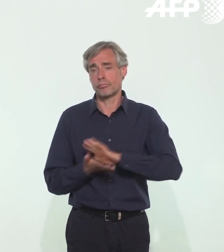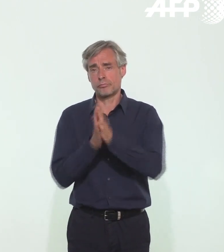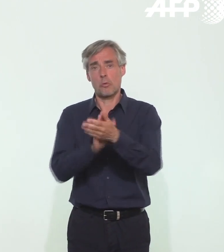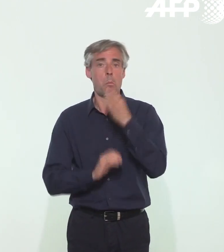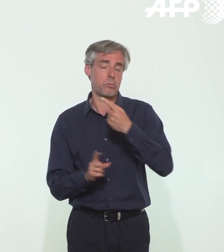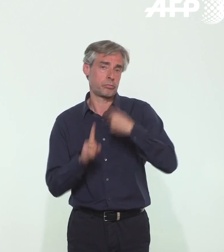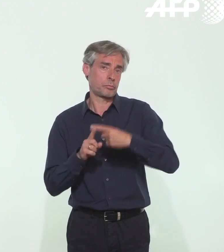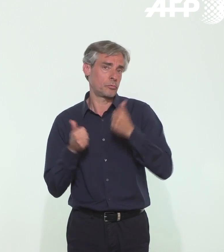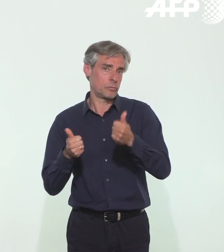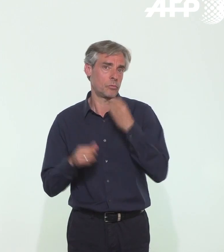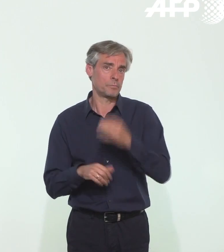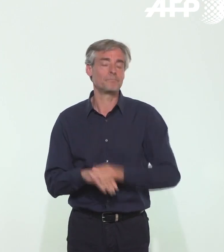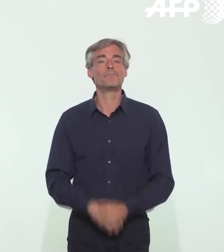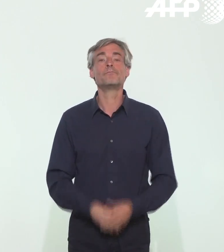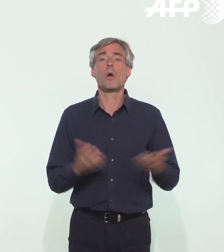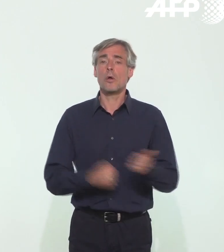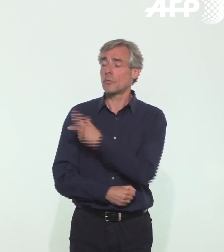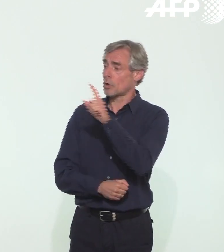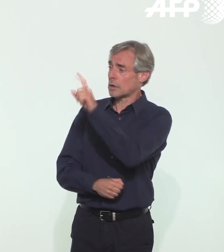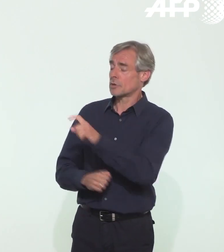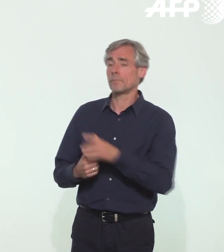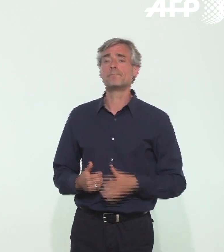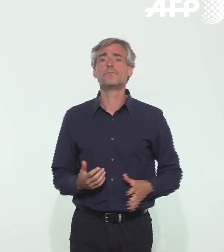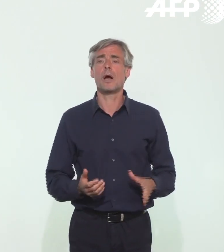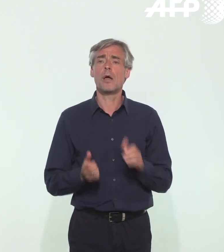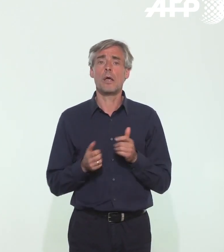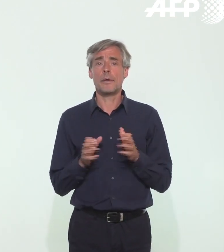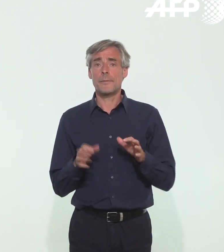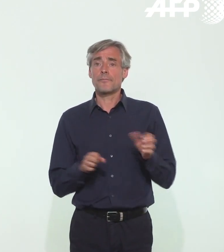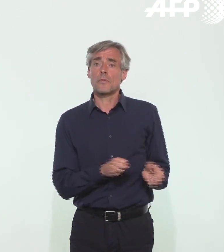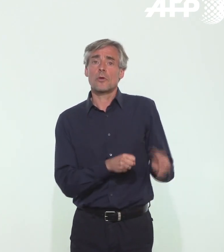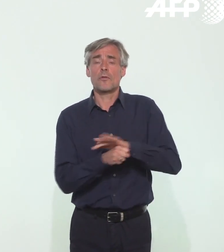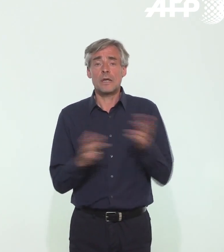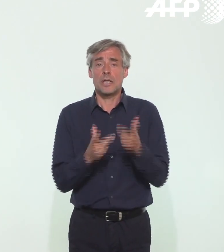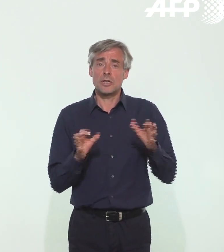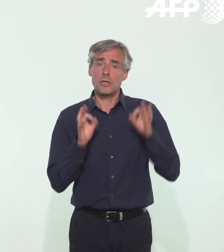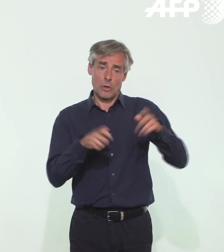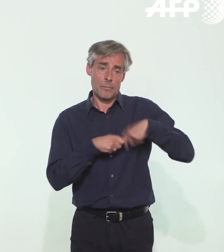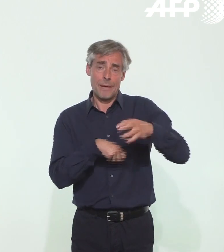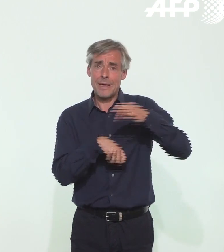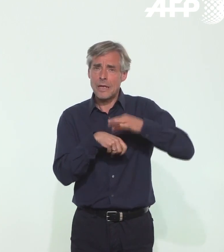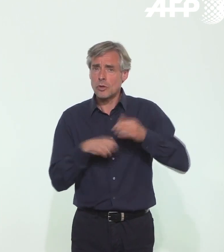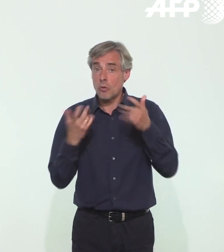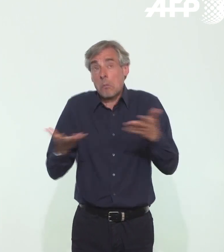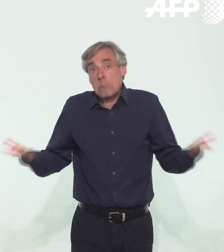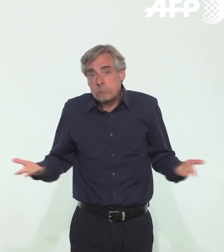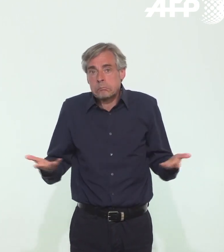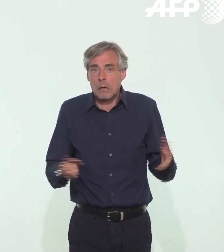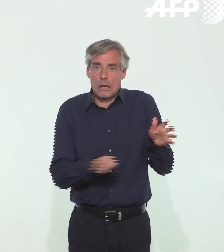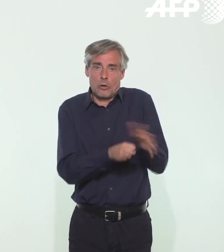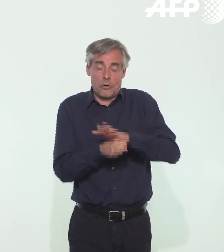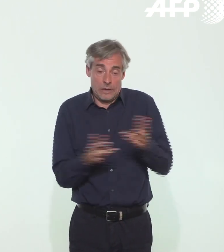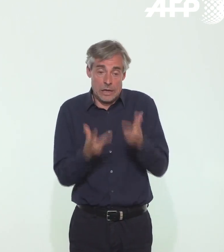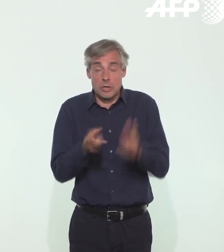général très favorable. Plusieurs questions pour Médicite. Combien de temps est-on malade d'un Covid léger ? Alors, par définition, un Covid léger peut être